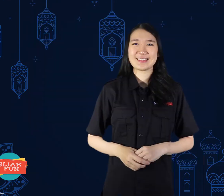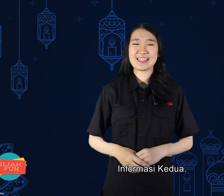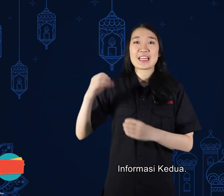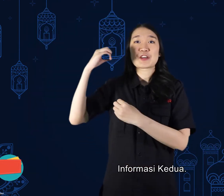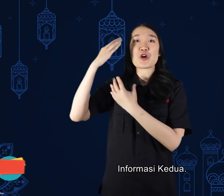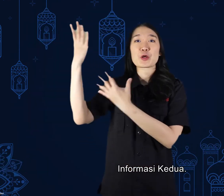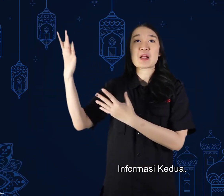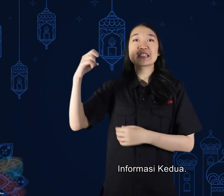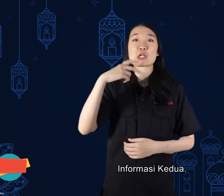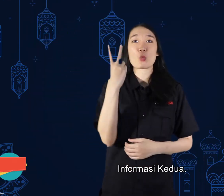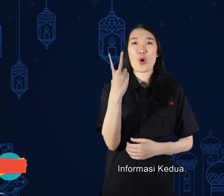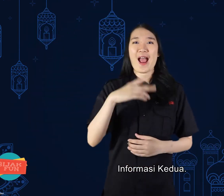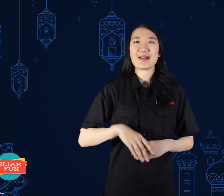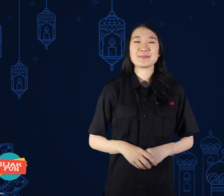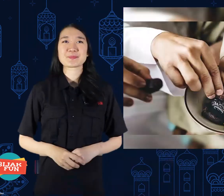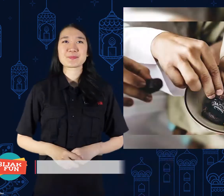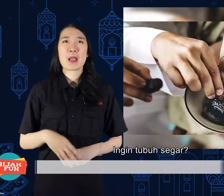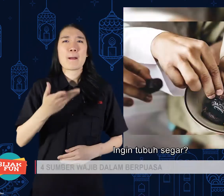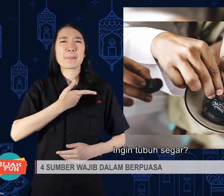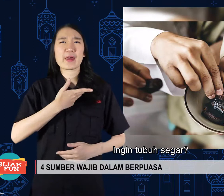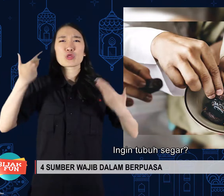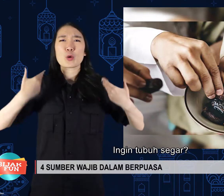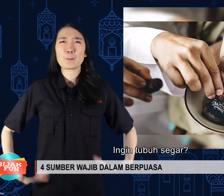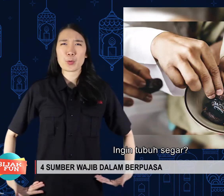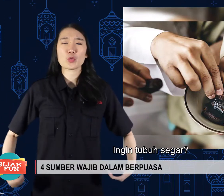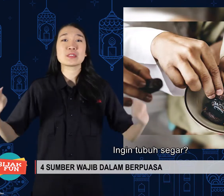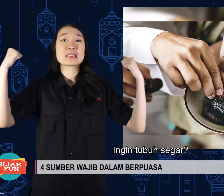Informasi kedua, ingin tubuh segar?